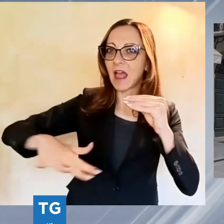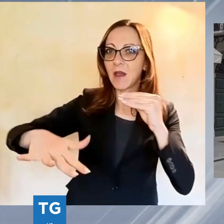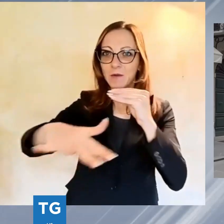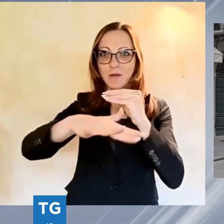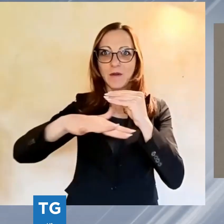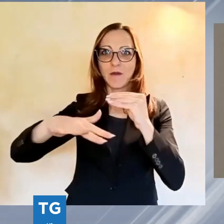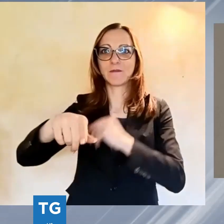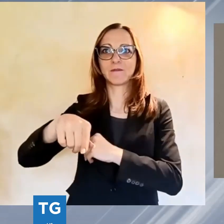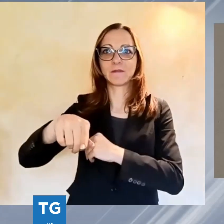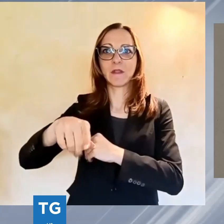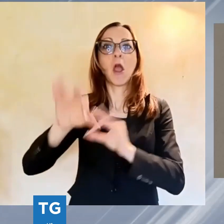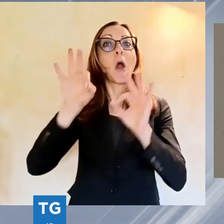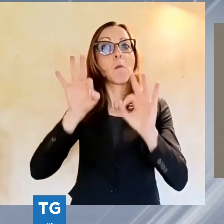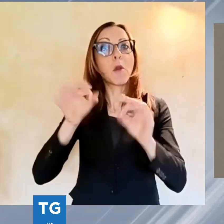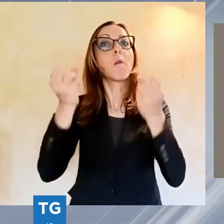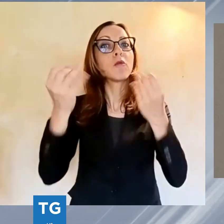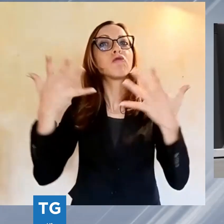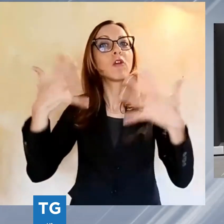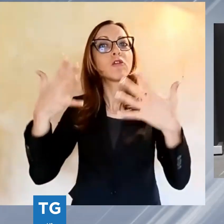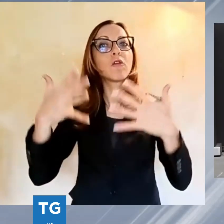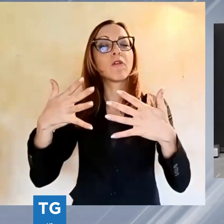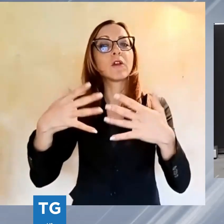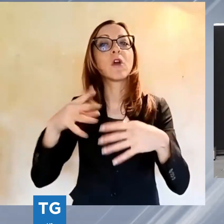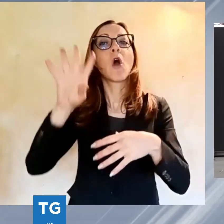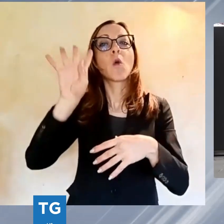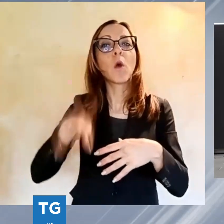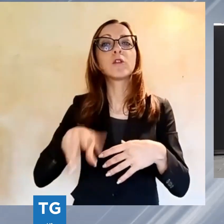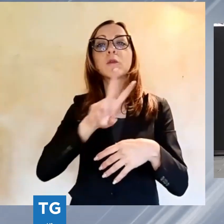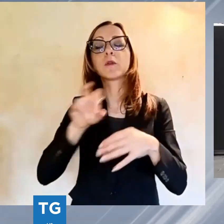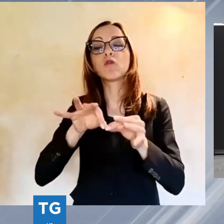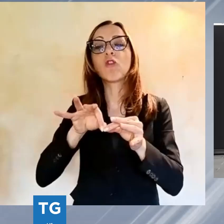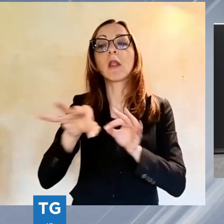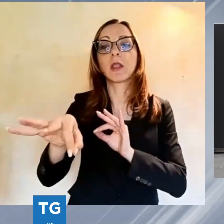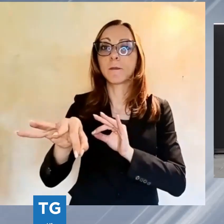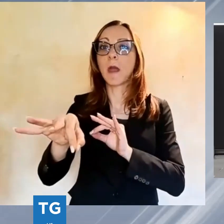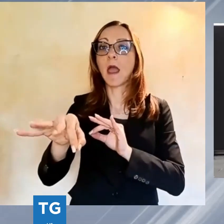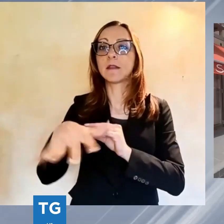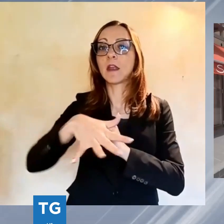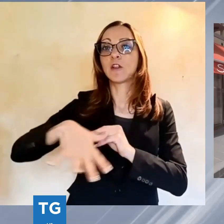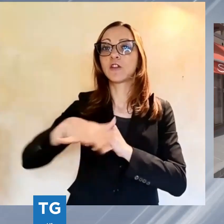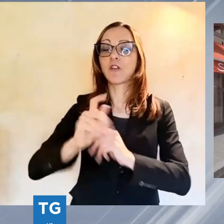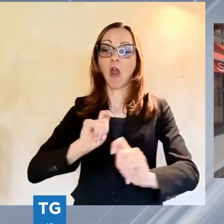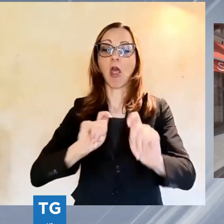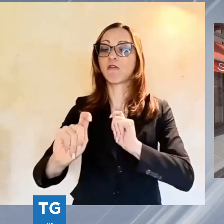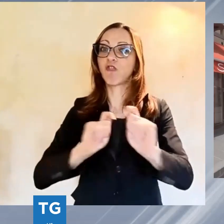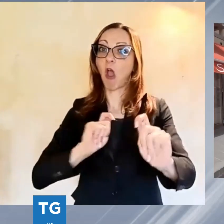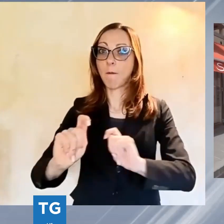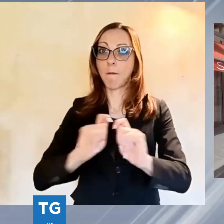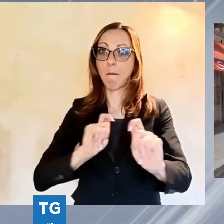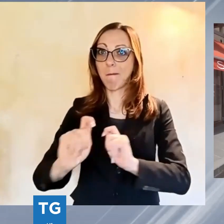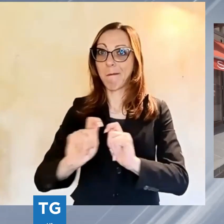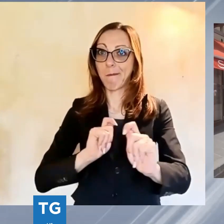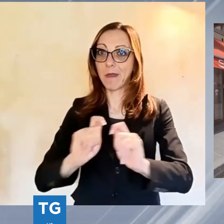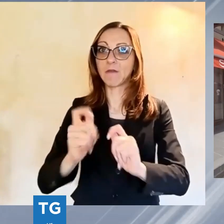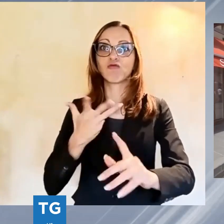quello realizzato sui 4200 metri quadri della zona calda dello shopping, con un intervento a